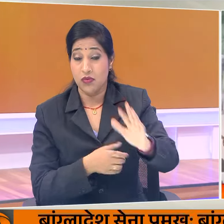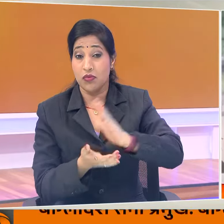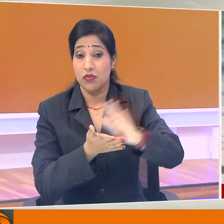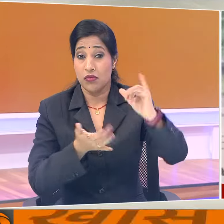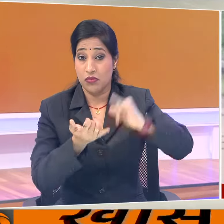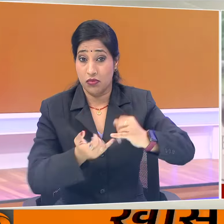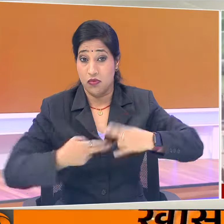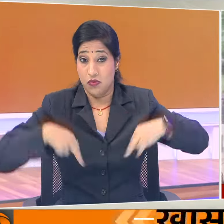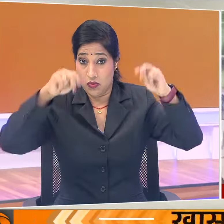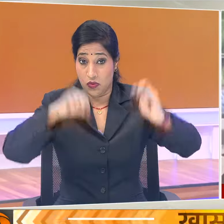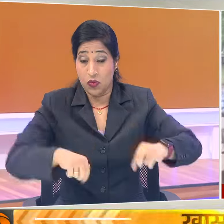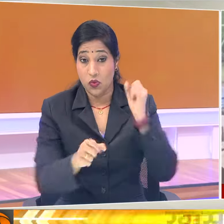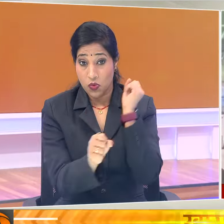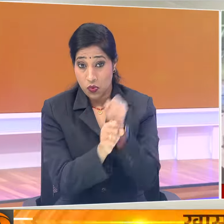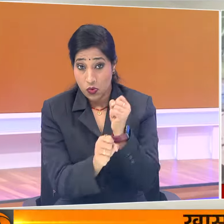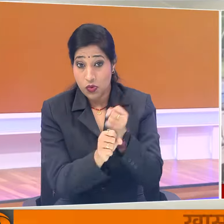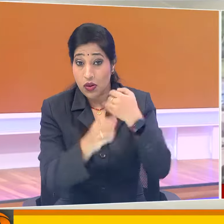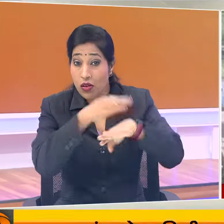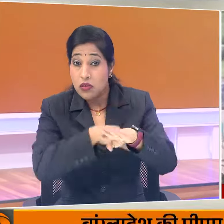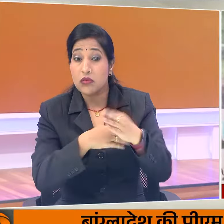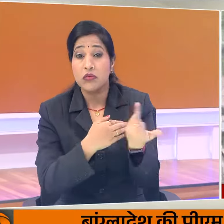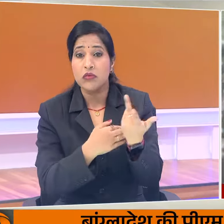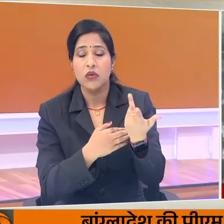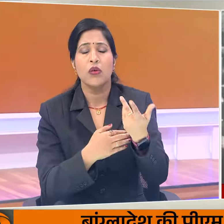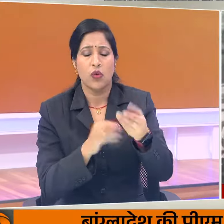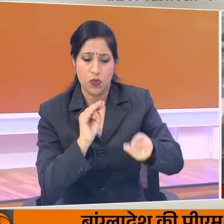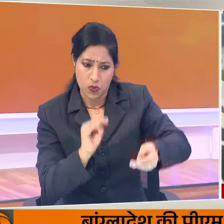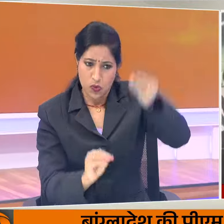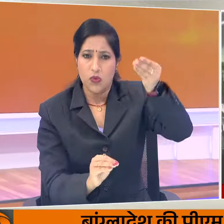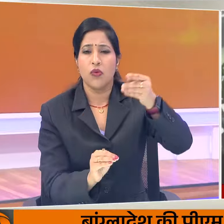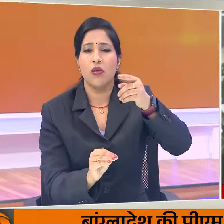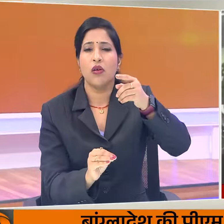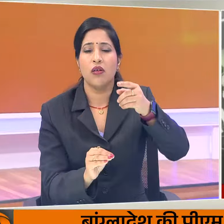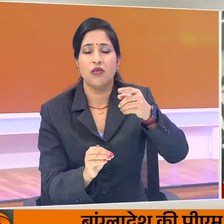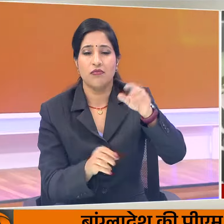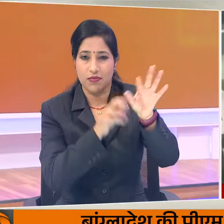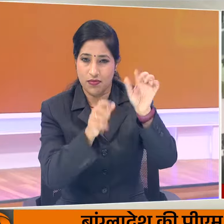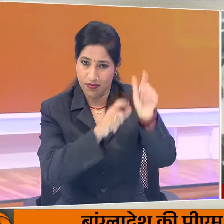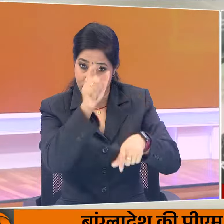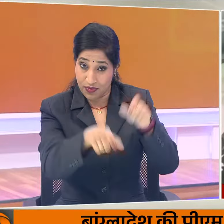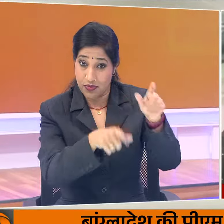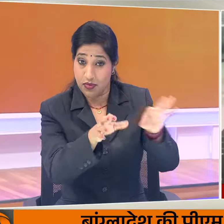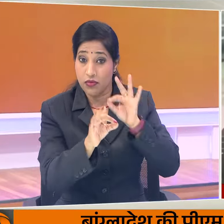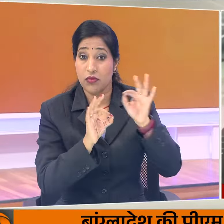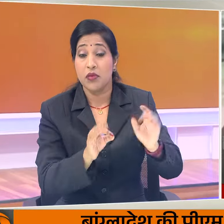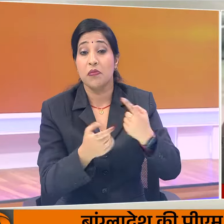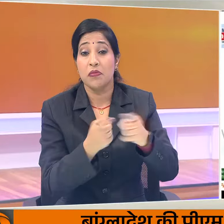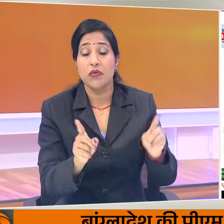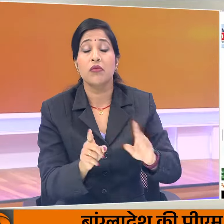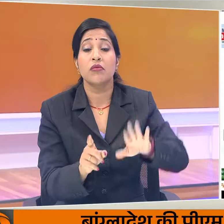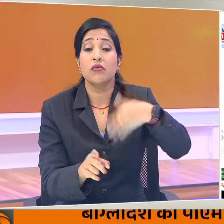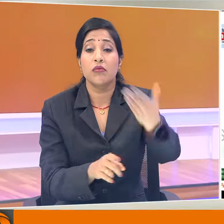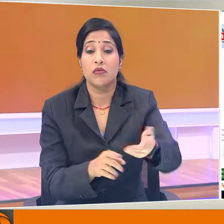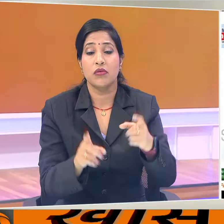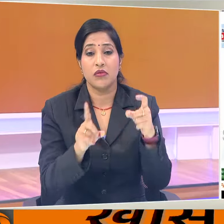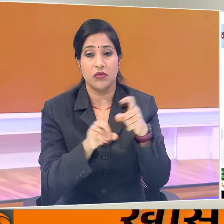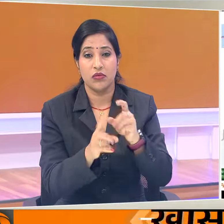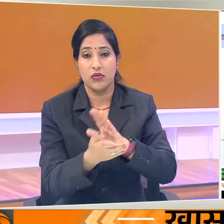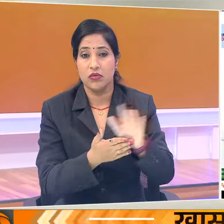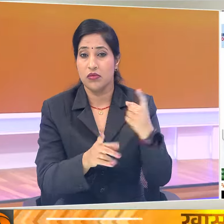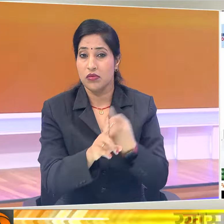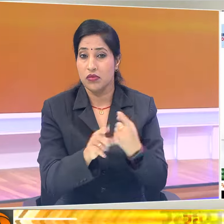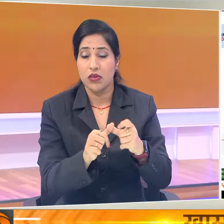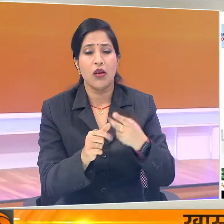ने सरकारी नौकरियों में कोटा बढ़ाने का फैसला किया। इसके बाद ढाका के अलग-अलग विश्व